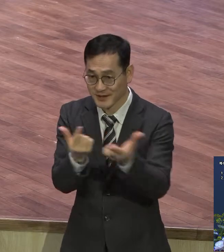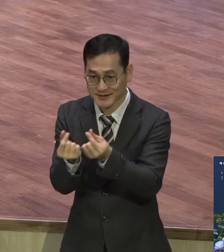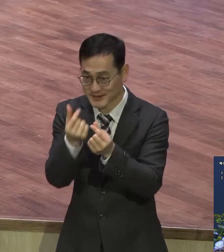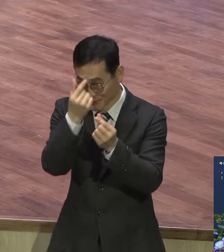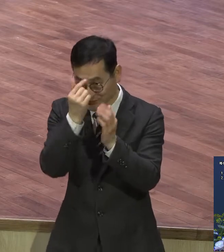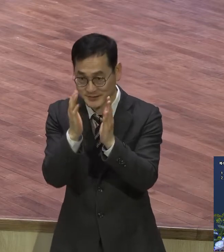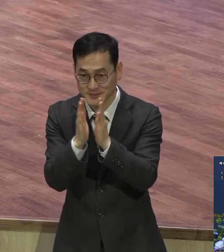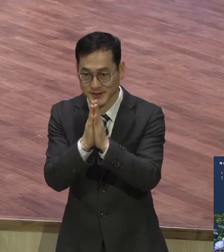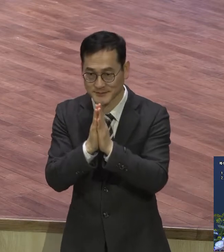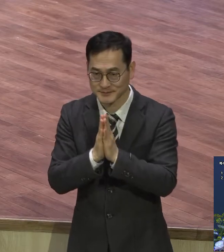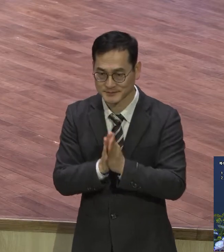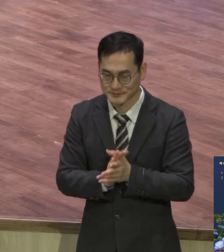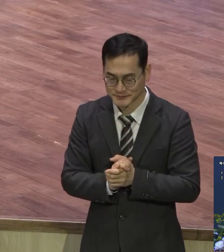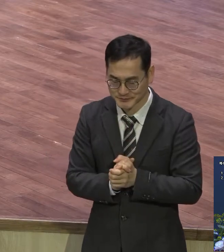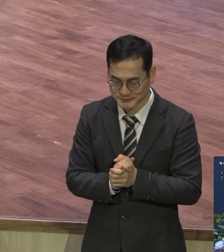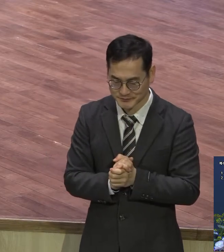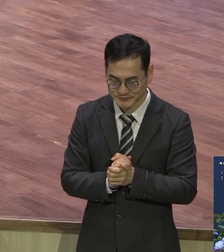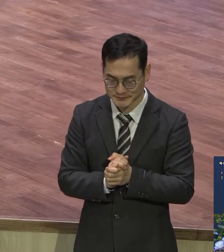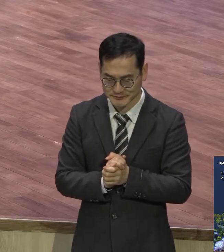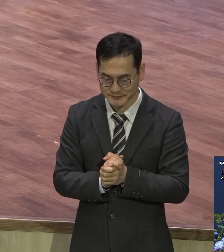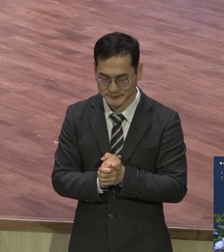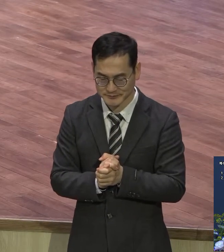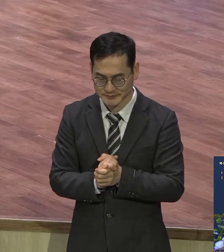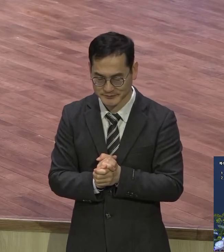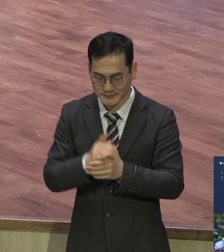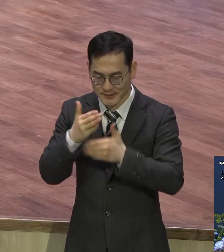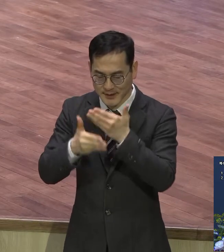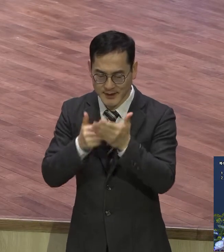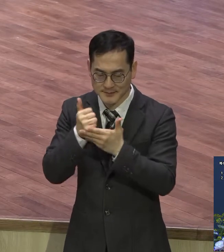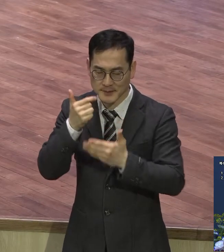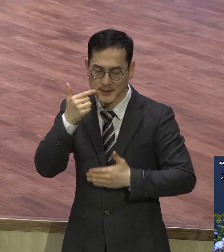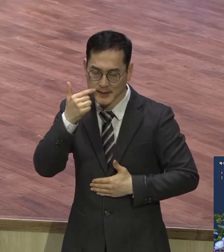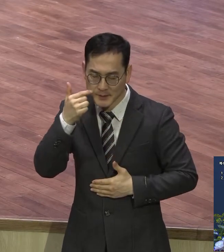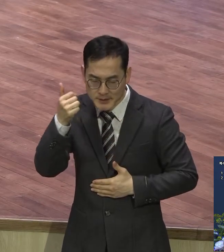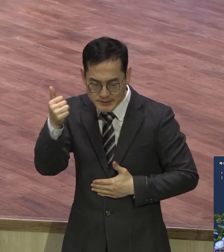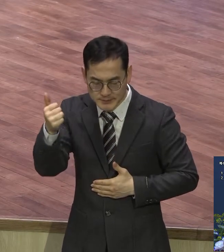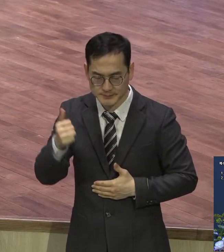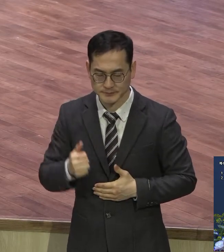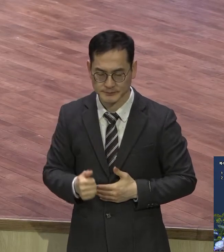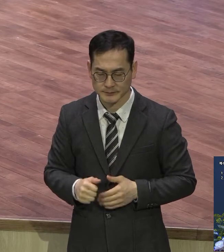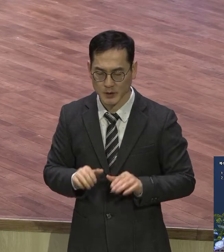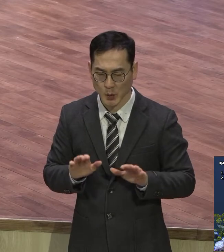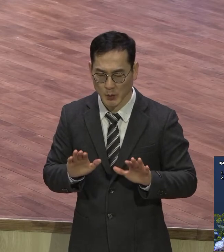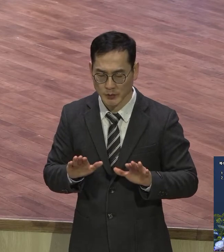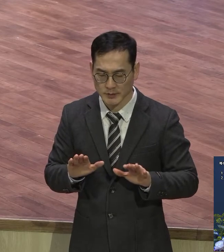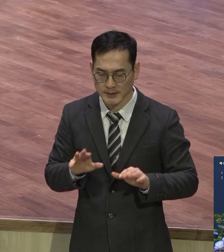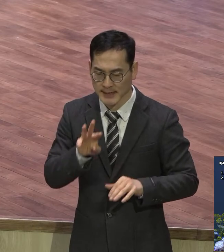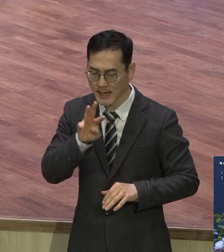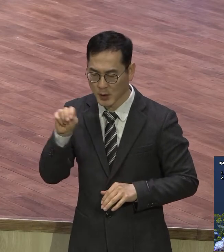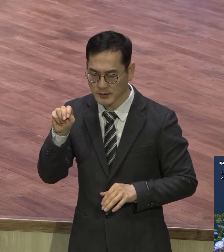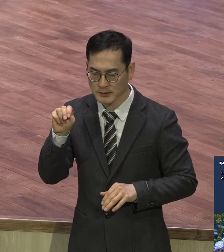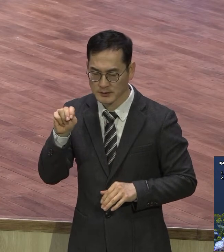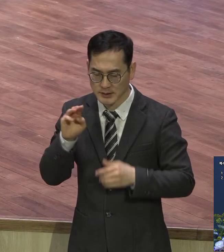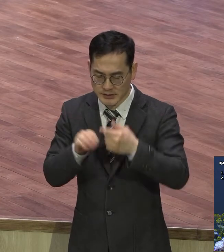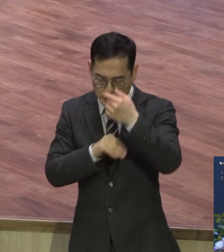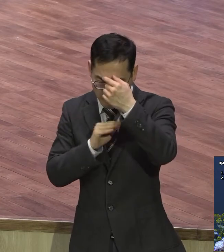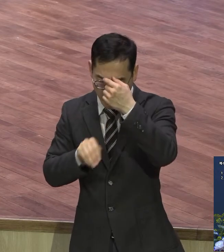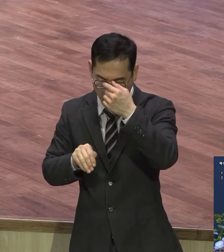아버지 하나님 우리 영계의 성도들 오늘도 코로나19 바이러스